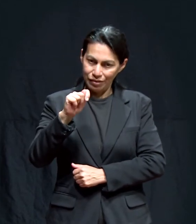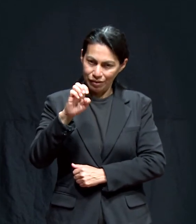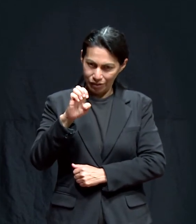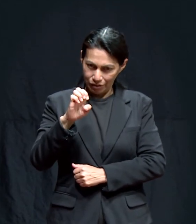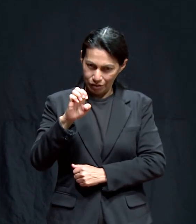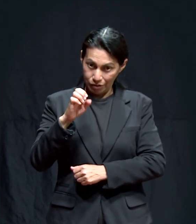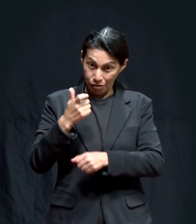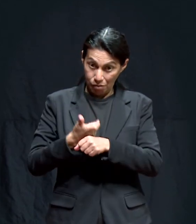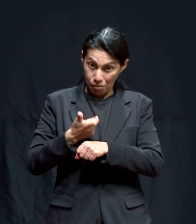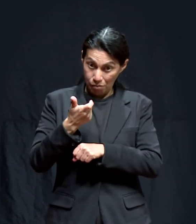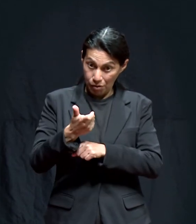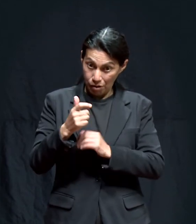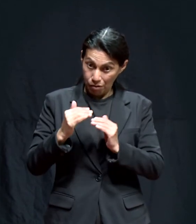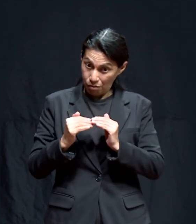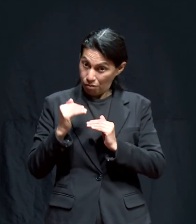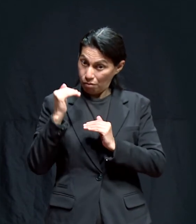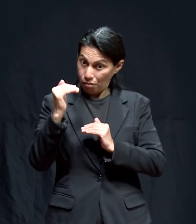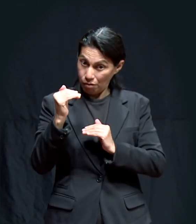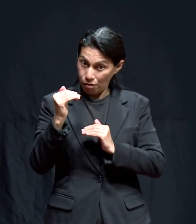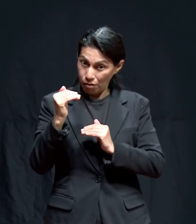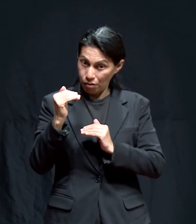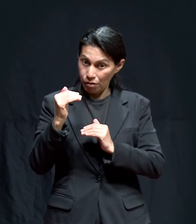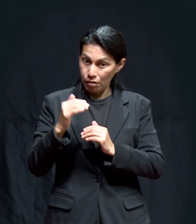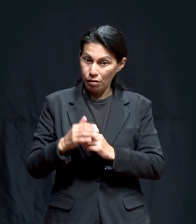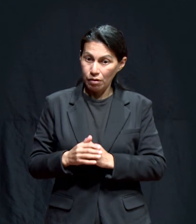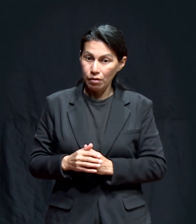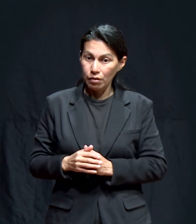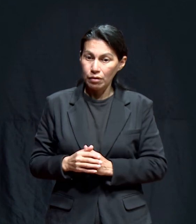Y le voy a dar un sueldo más elevado.